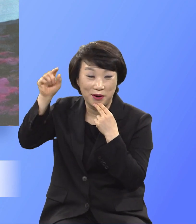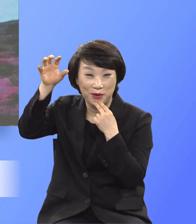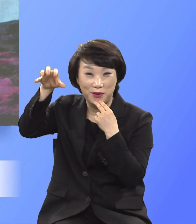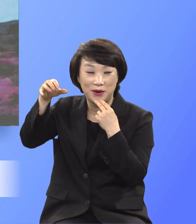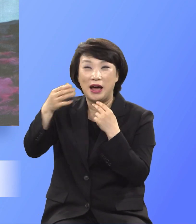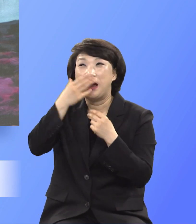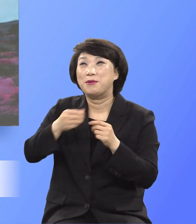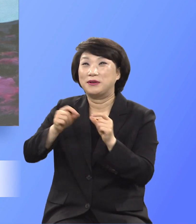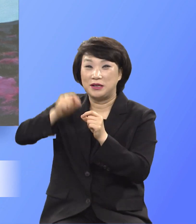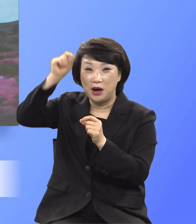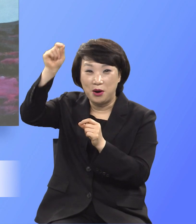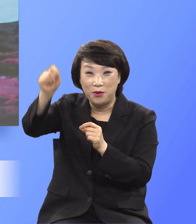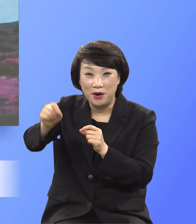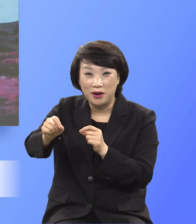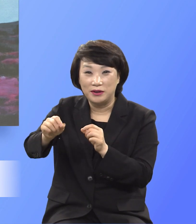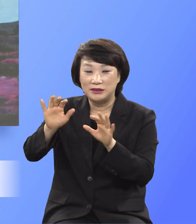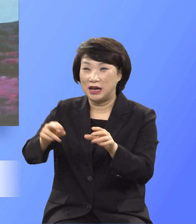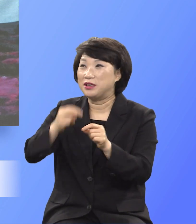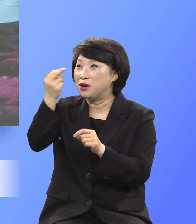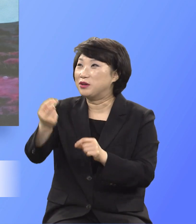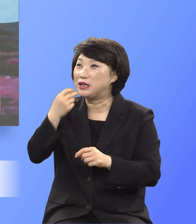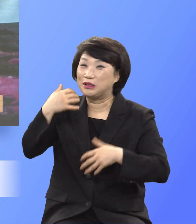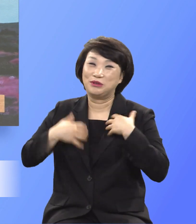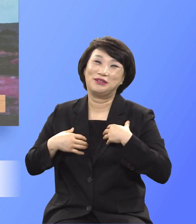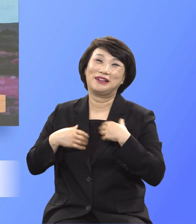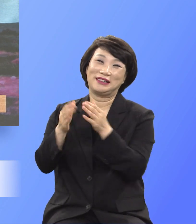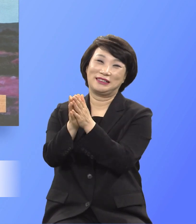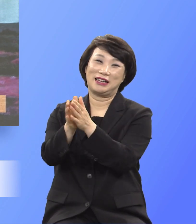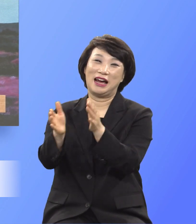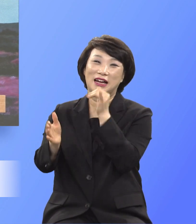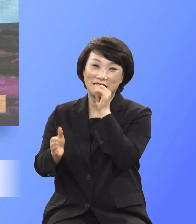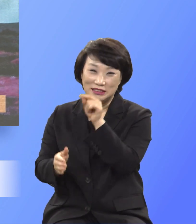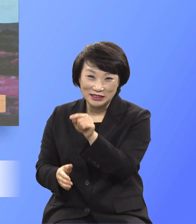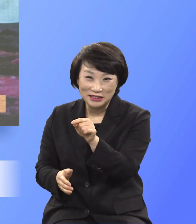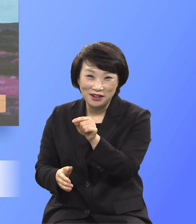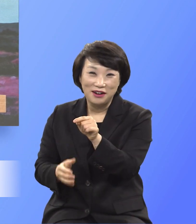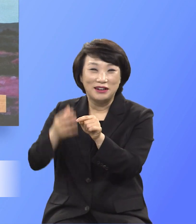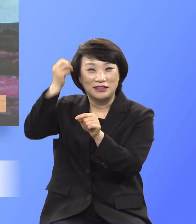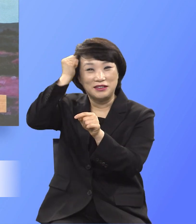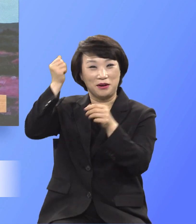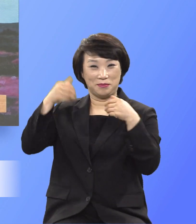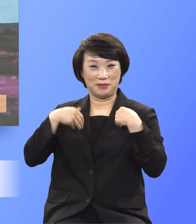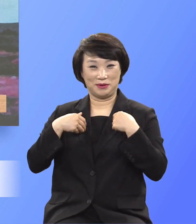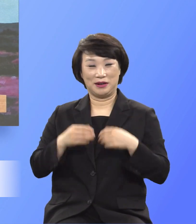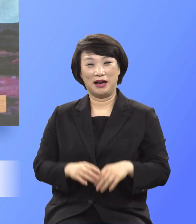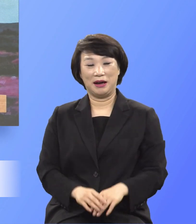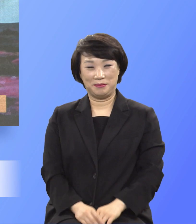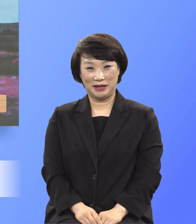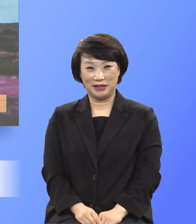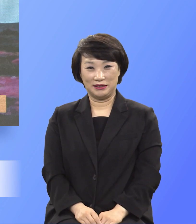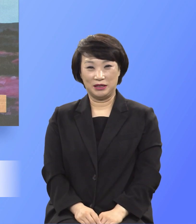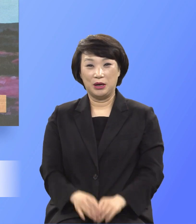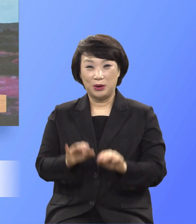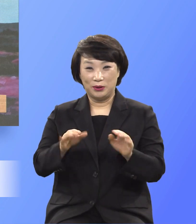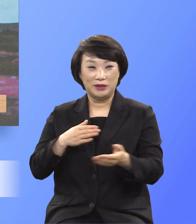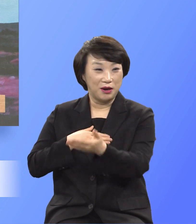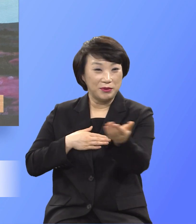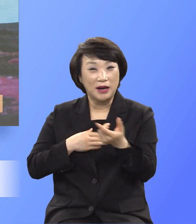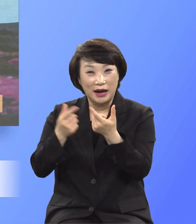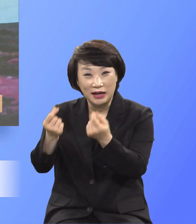행복 영생을 누리게 하는 것을 잊어서는 안 됩니다 오늘 그런 예배자가 되기를